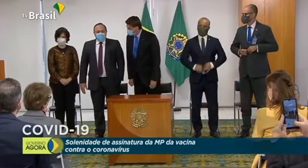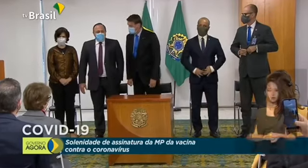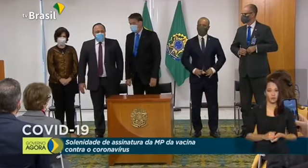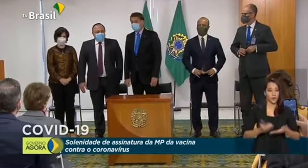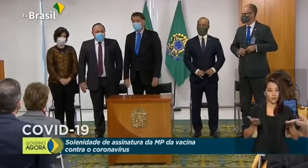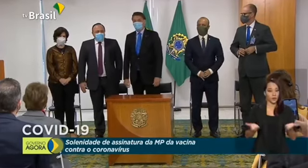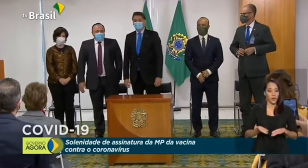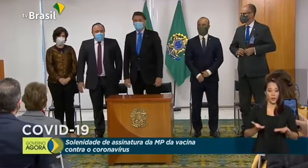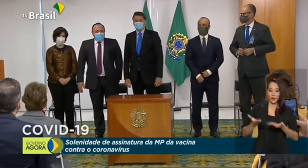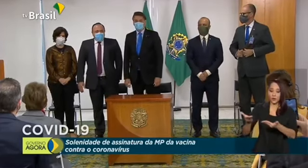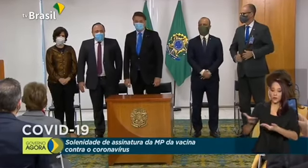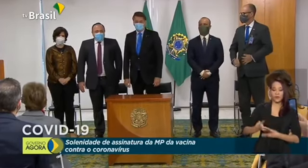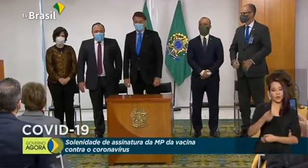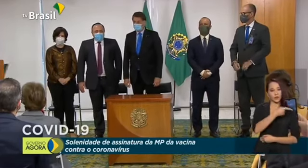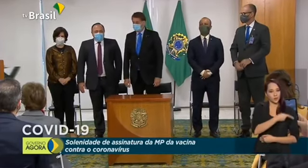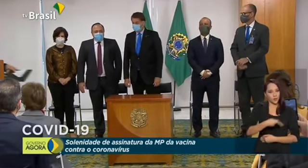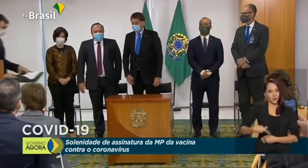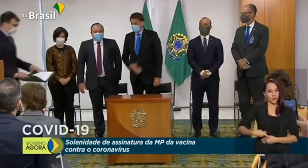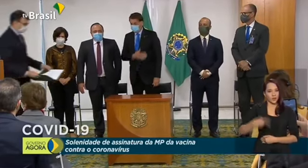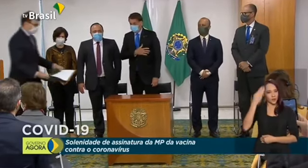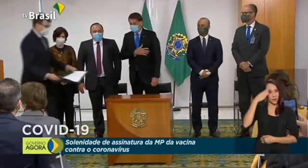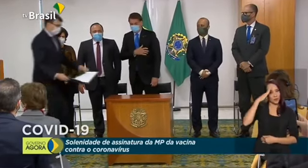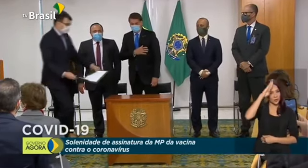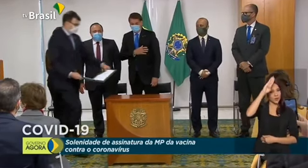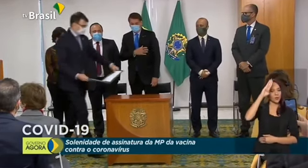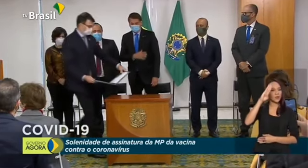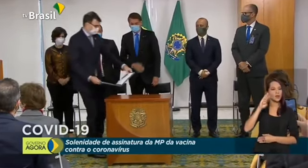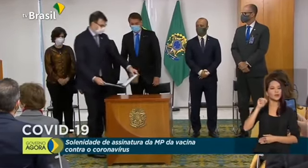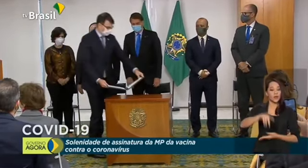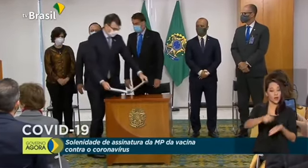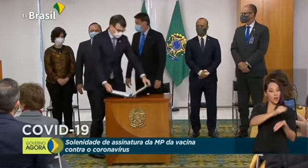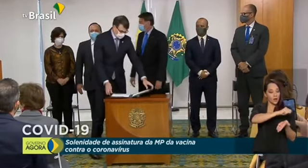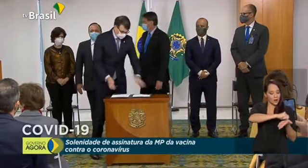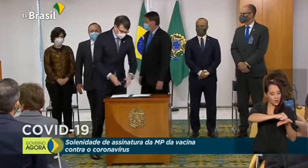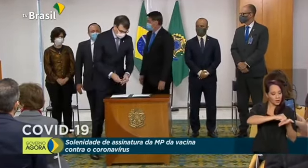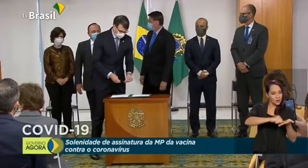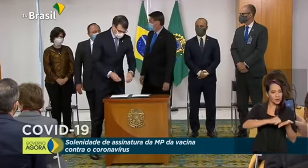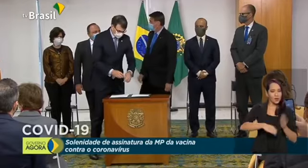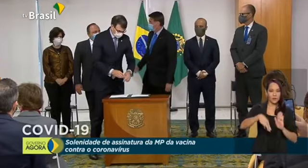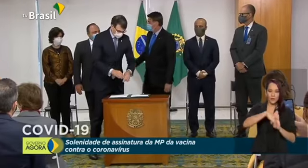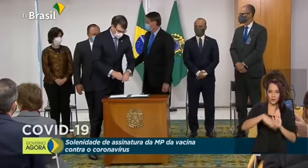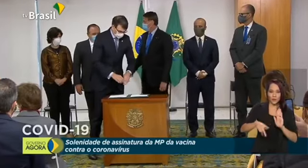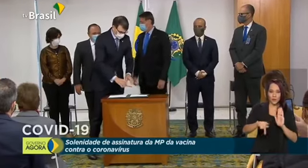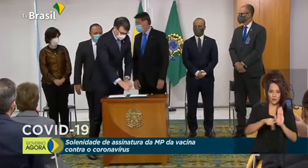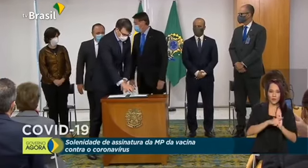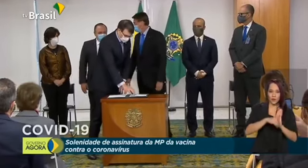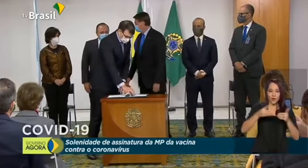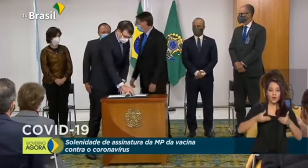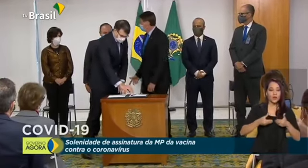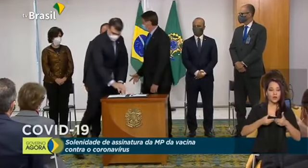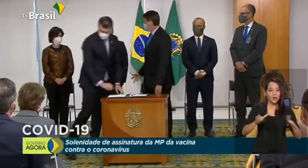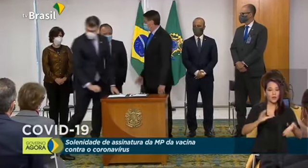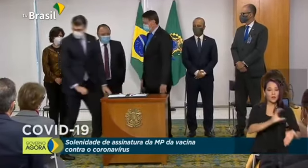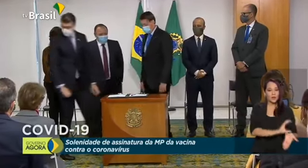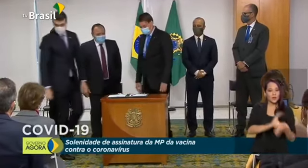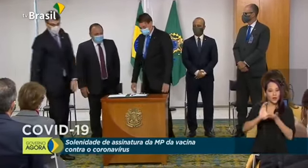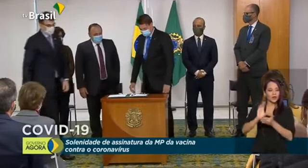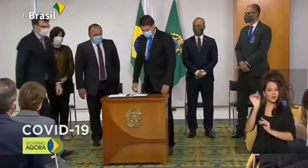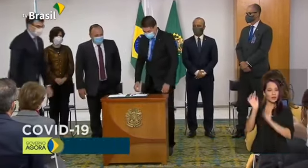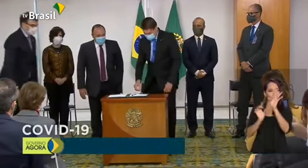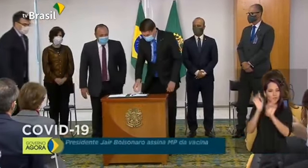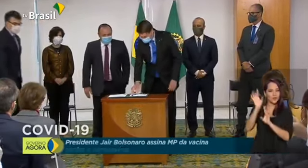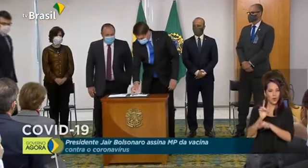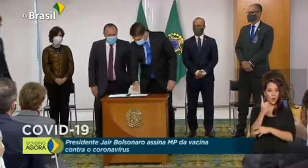Nesse momento, convidamos o presidente da República, Jair Bolsonaro, a assinar medida provisória que abre crédito extraordinário